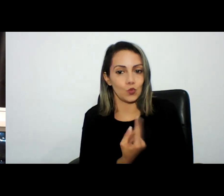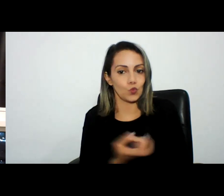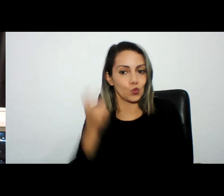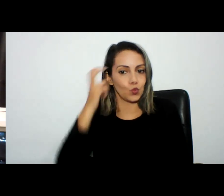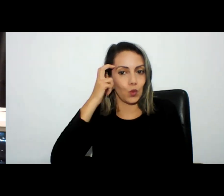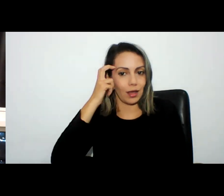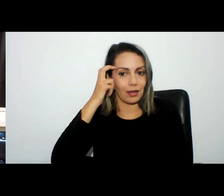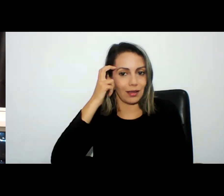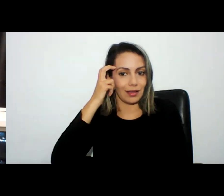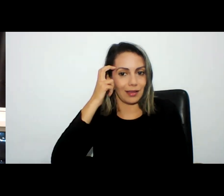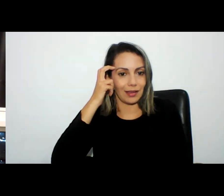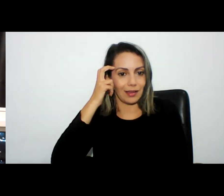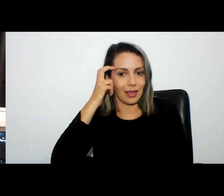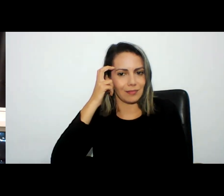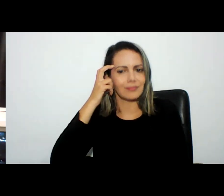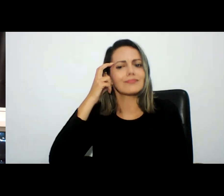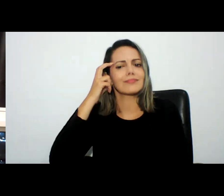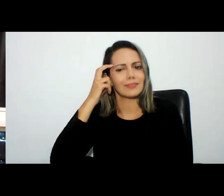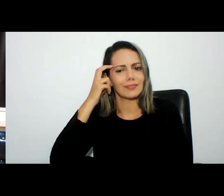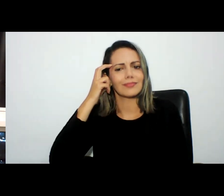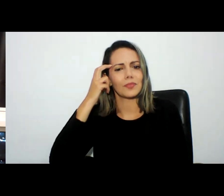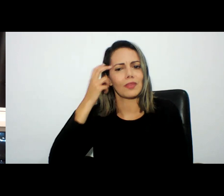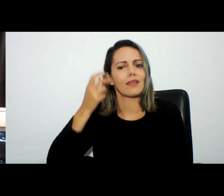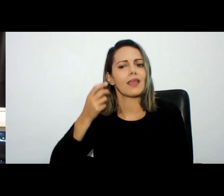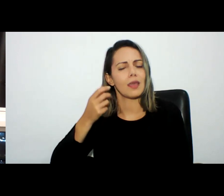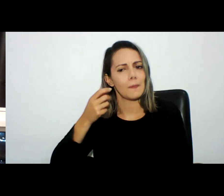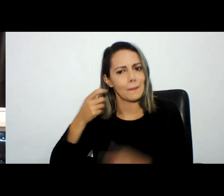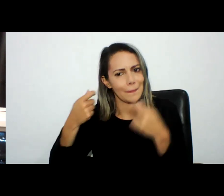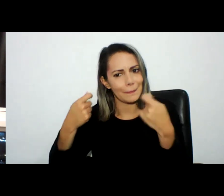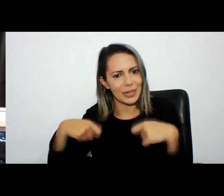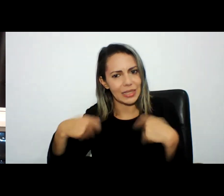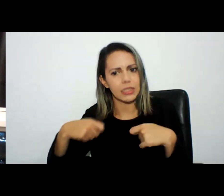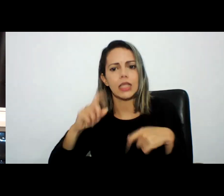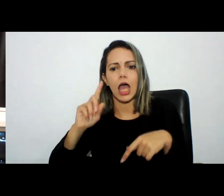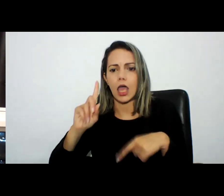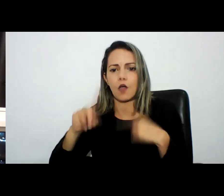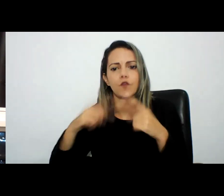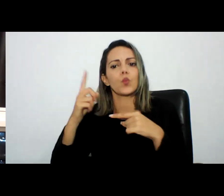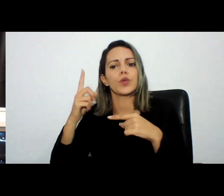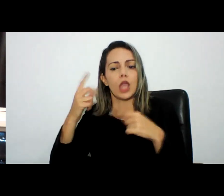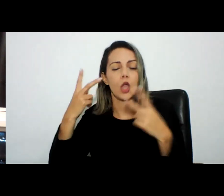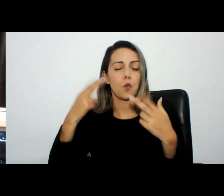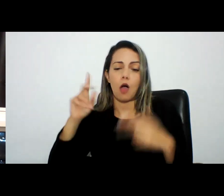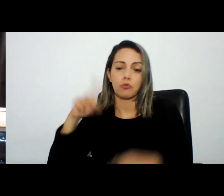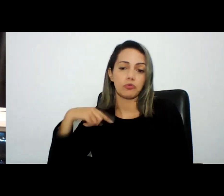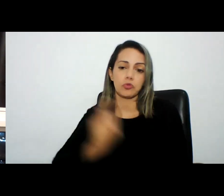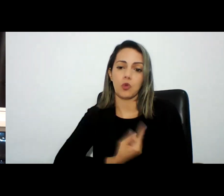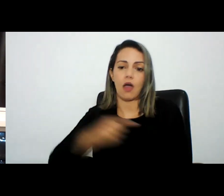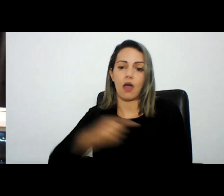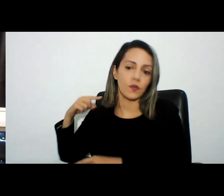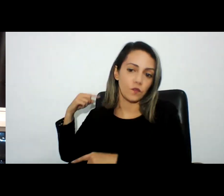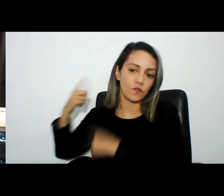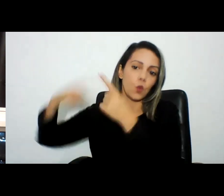ela vai obrigatoriamente evoluir como evoluiu como evoluímos até hoje só que como a tecnologia